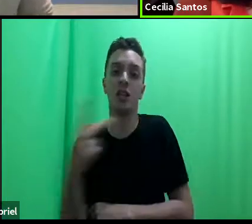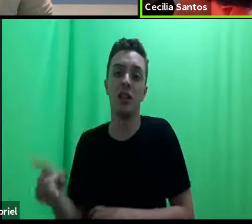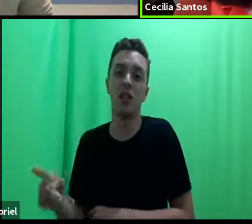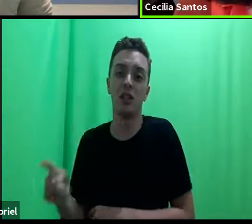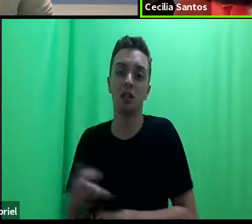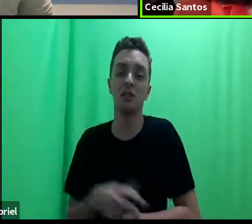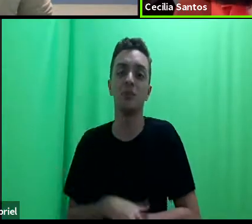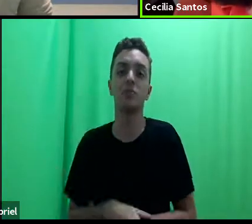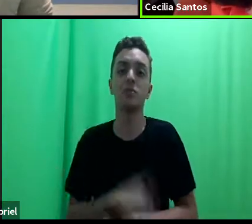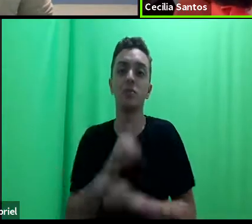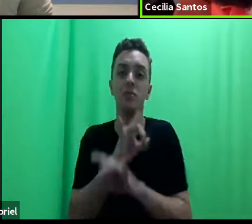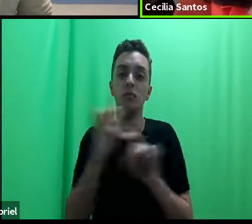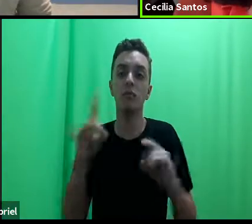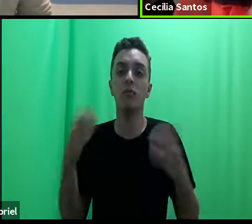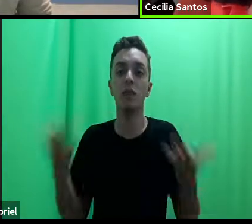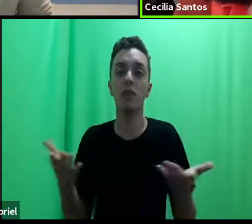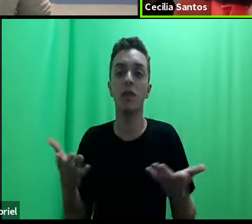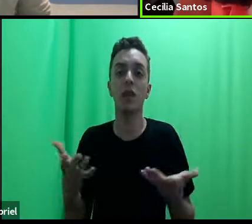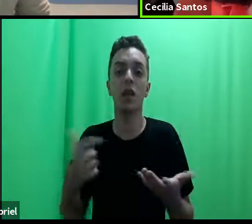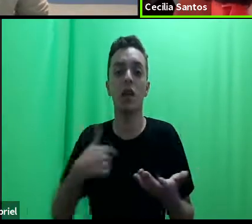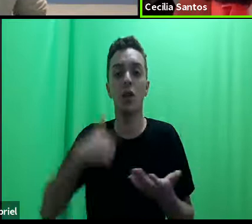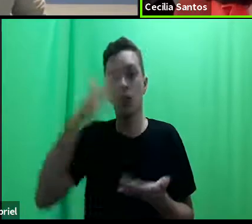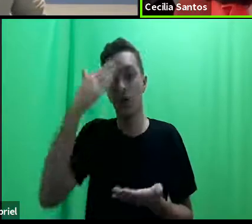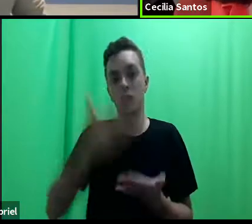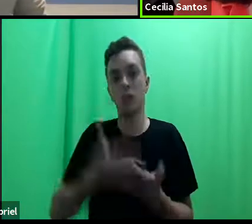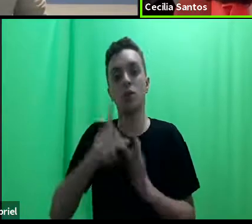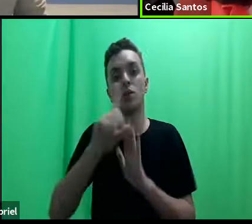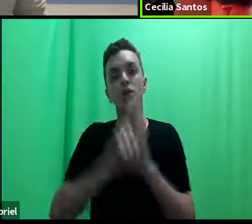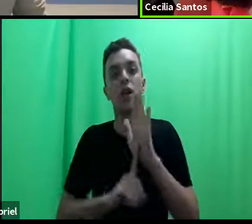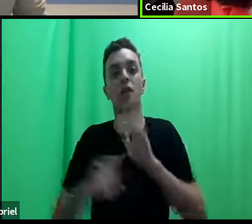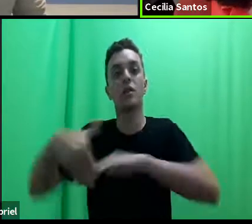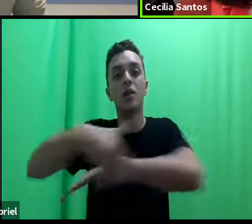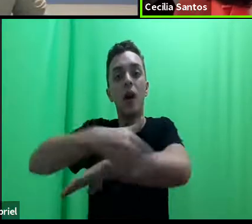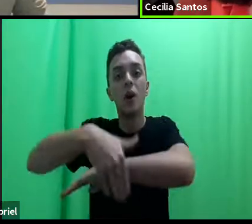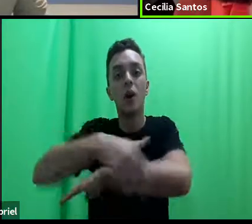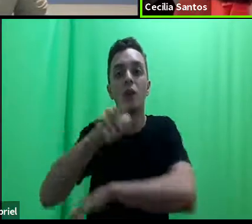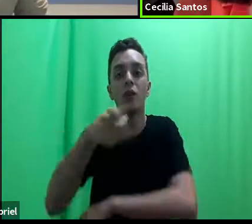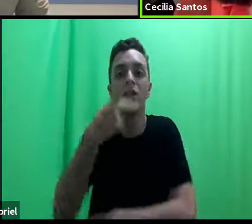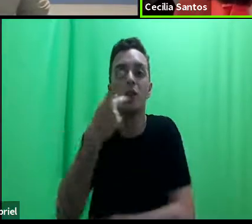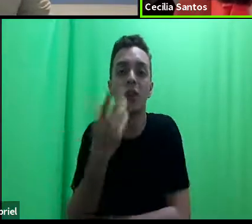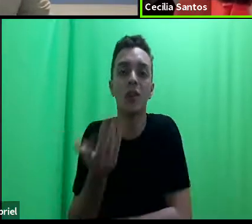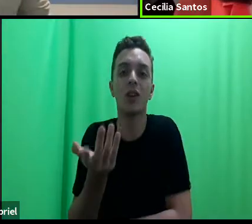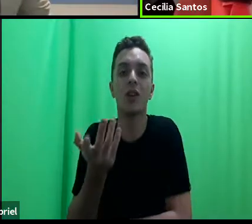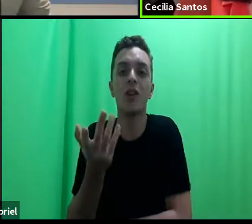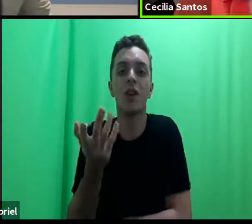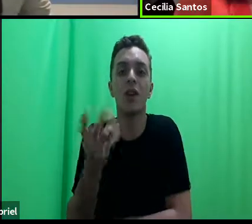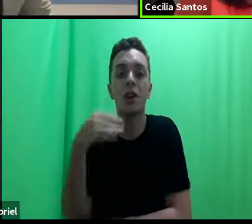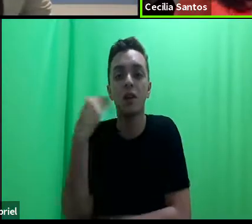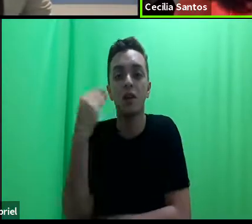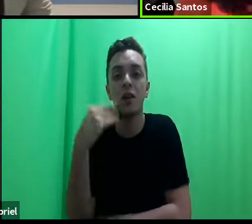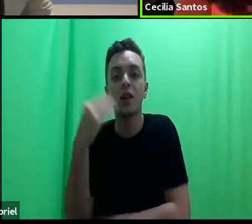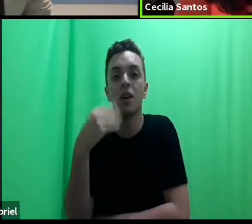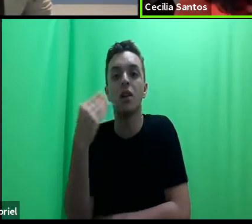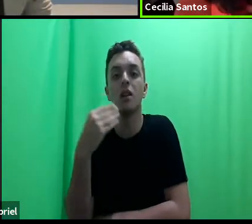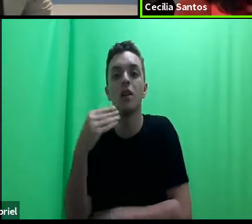Então, o direito está aí na rua, não é como você mesmo mencionou, essa experiência com a população de